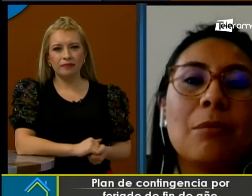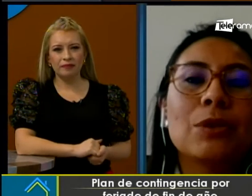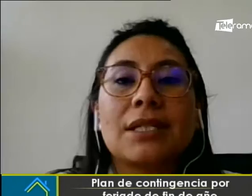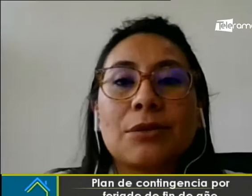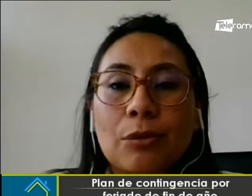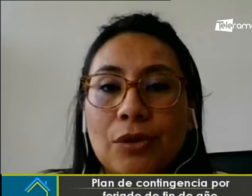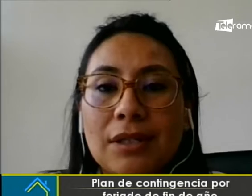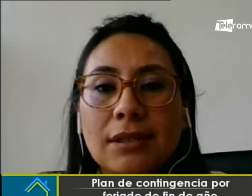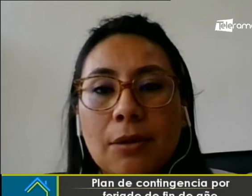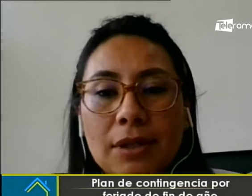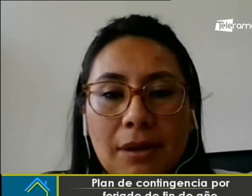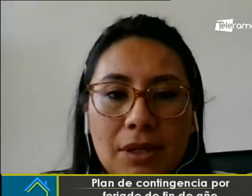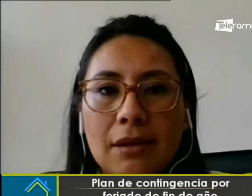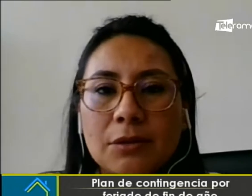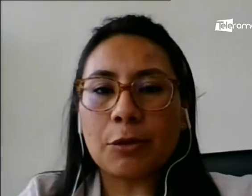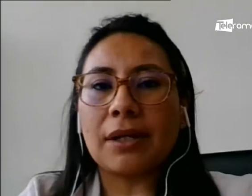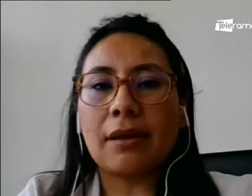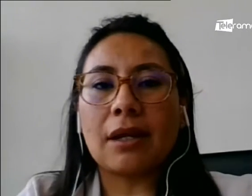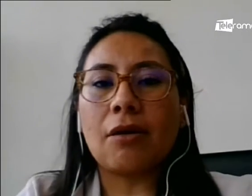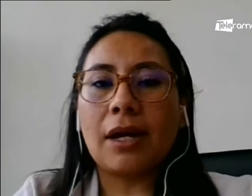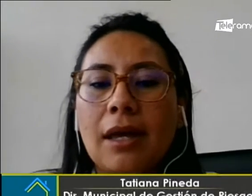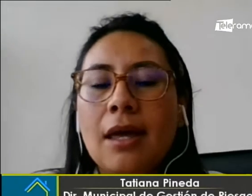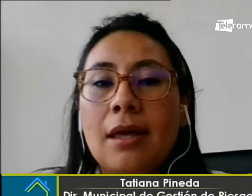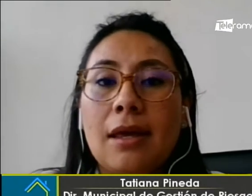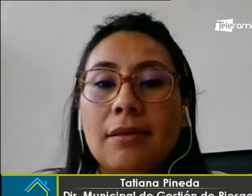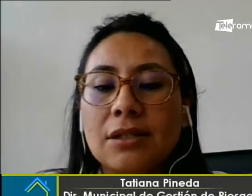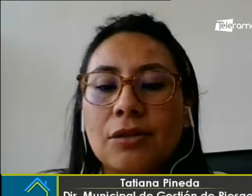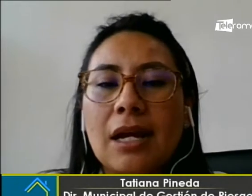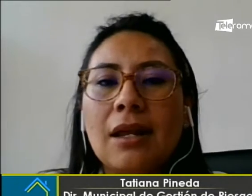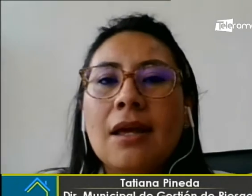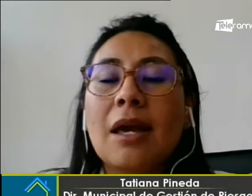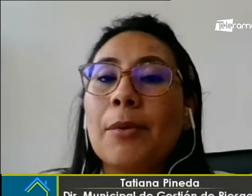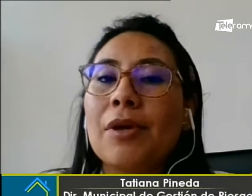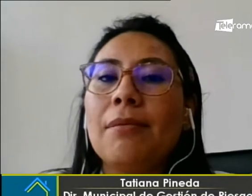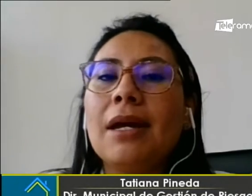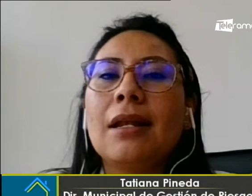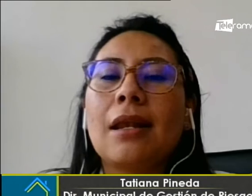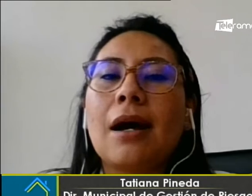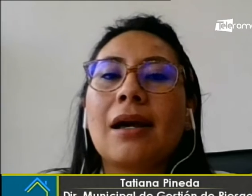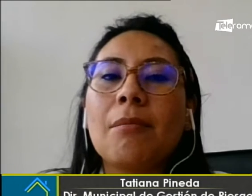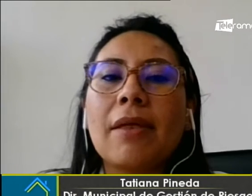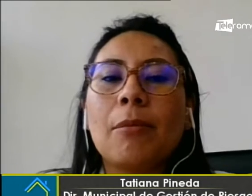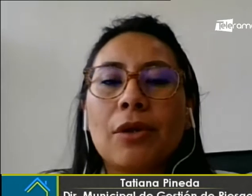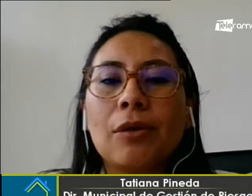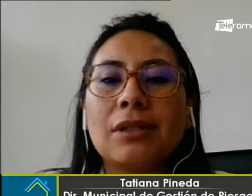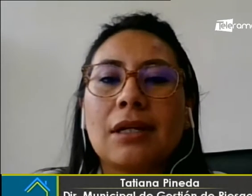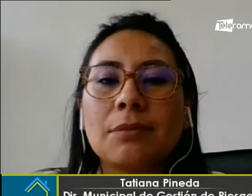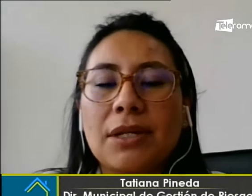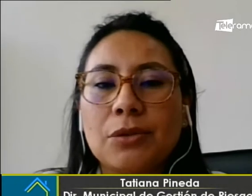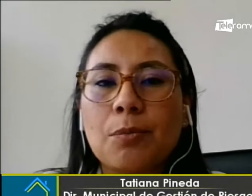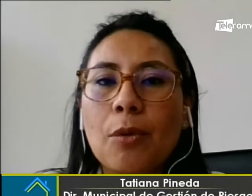es, recordemos las resoluciones que se encuentran vigentes por parte del COE nacional, que prohíbe la quema de